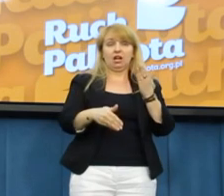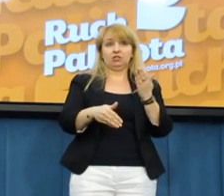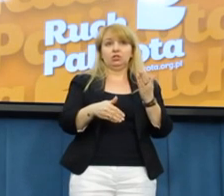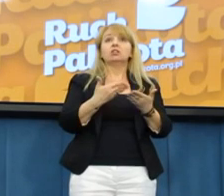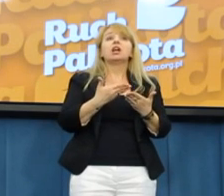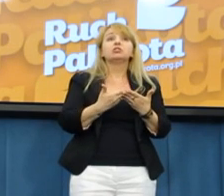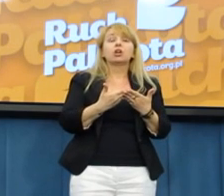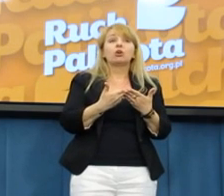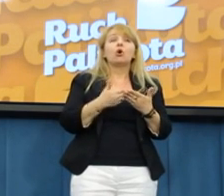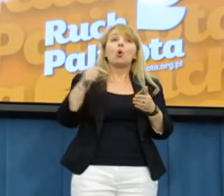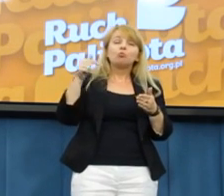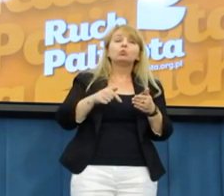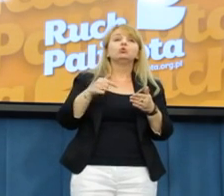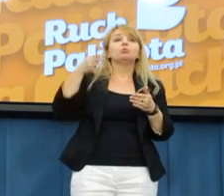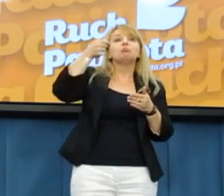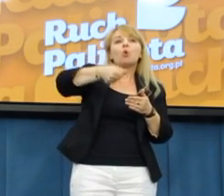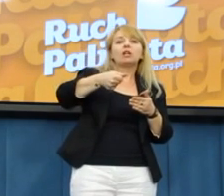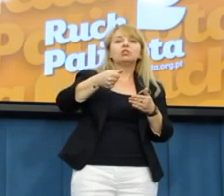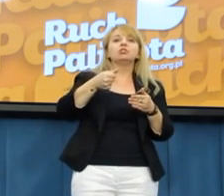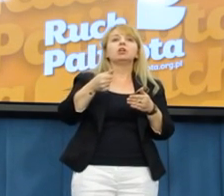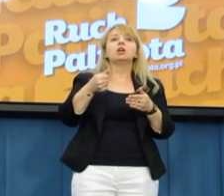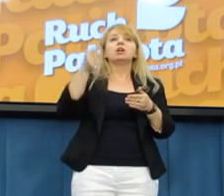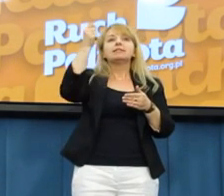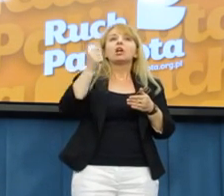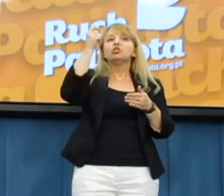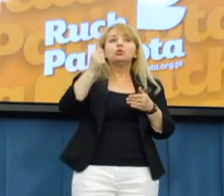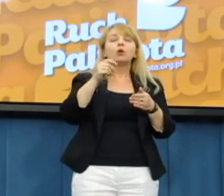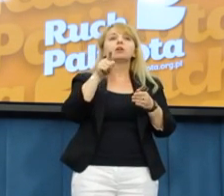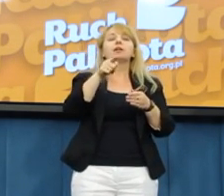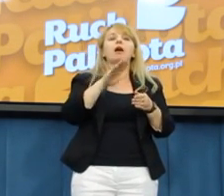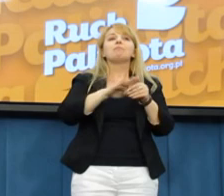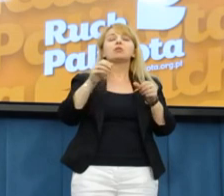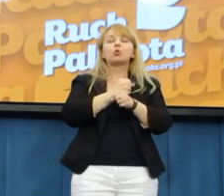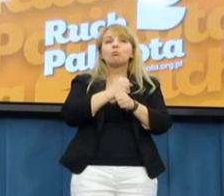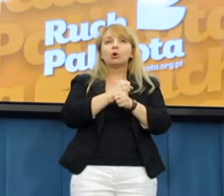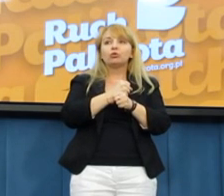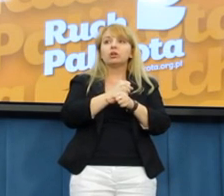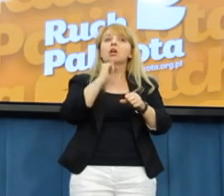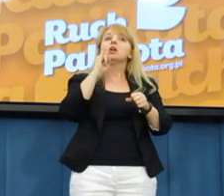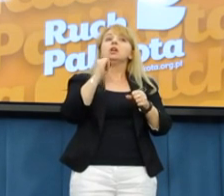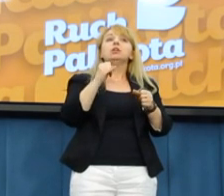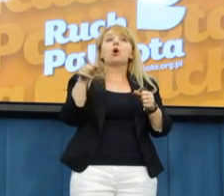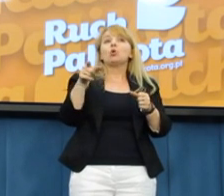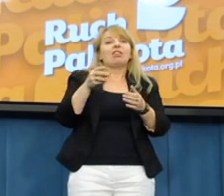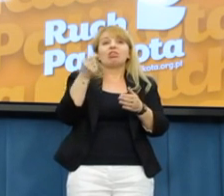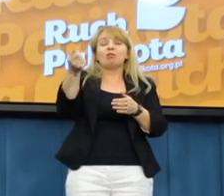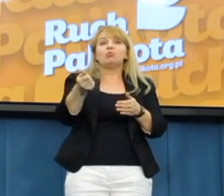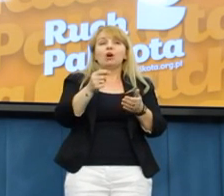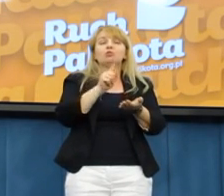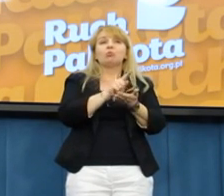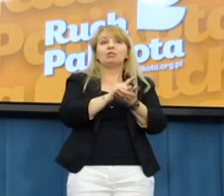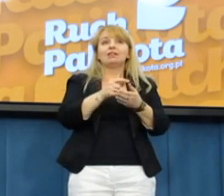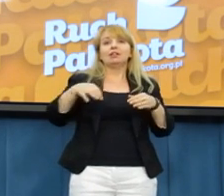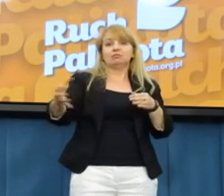będzie powinien na jakichś zasiłkach dla bezrobotnych albo będzie potrzebowało pomocy społecznej. To po pierwsze. Po drugie, czy nie będą płacili podatku dochodowego i Pan Prezes nie będzie płacił tego